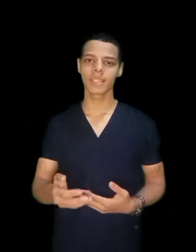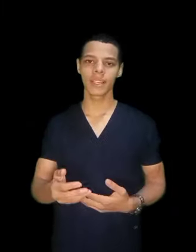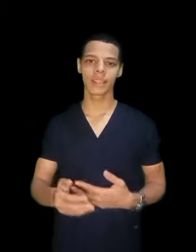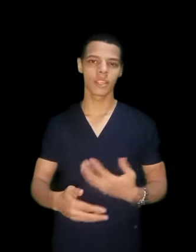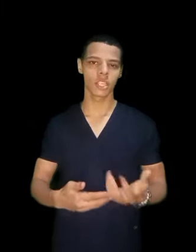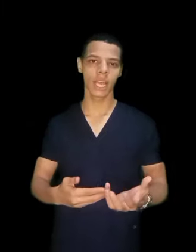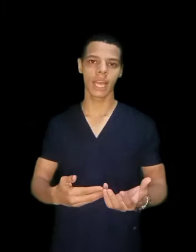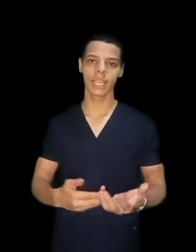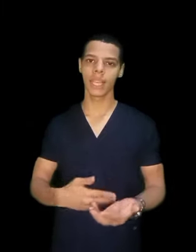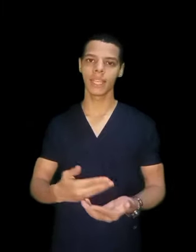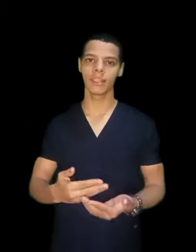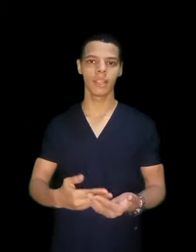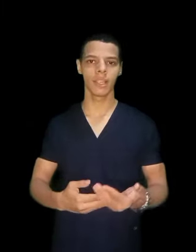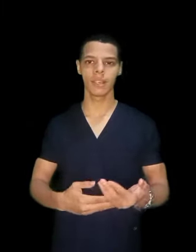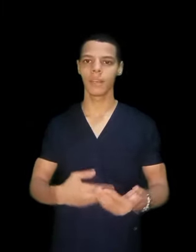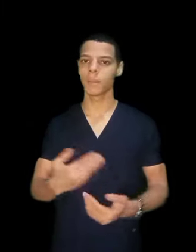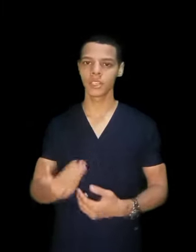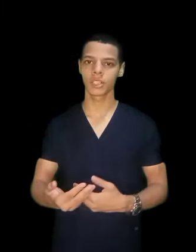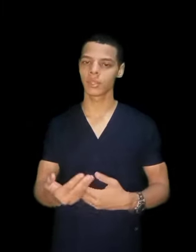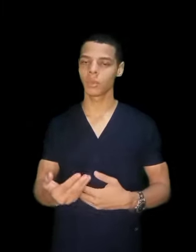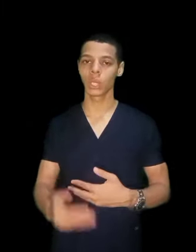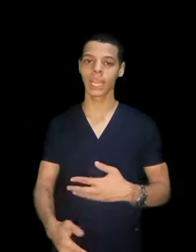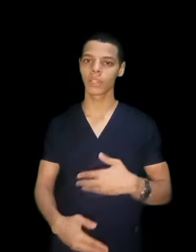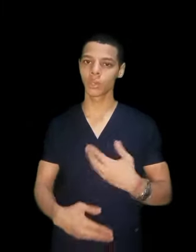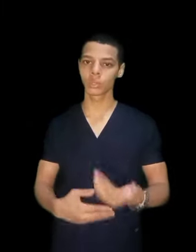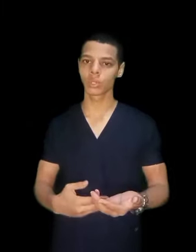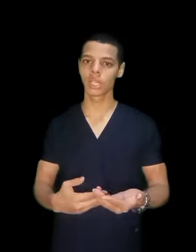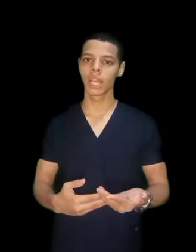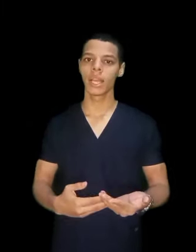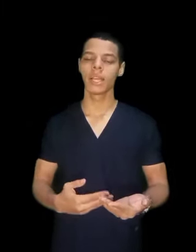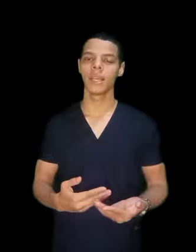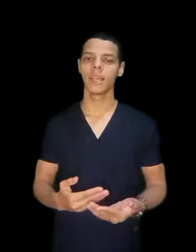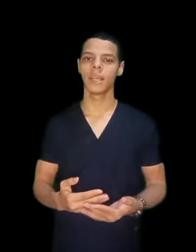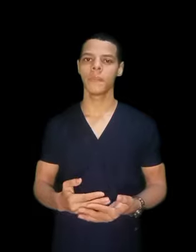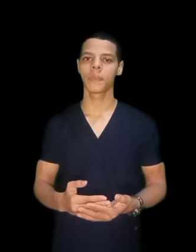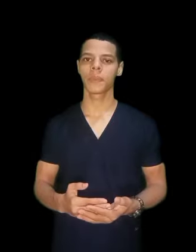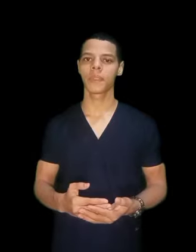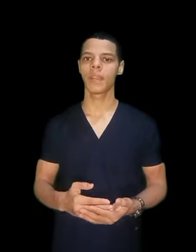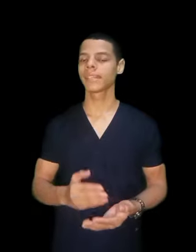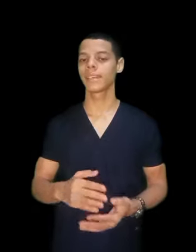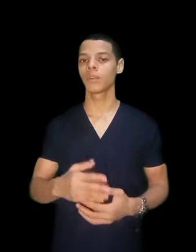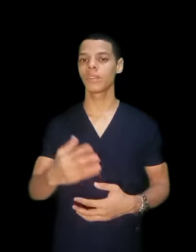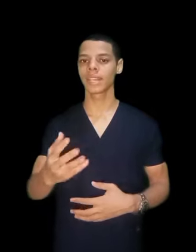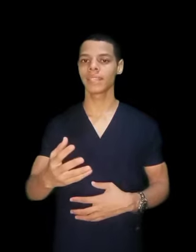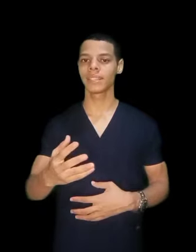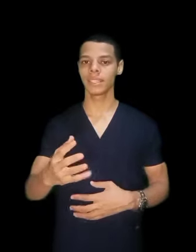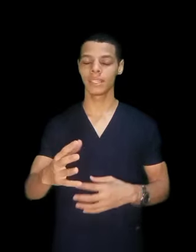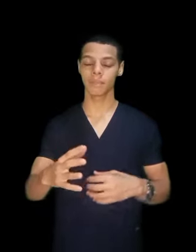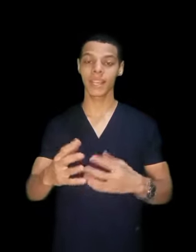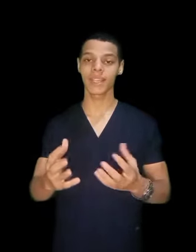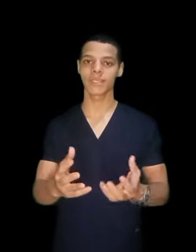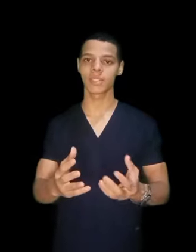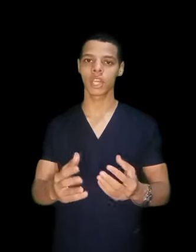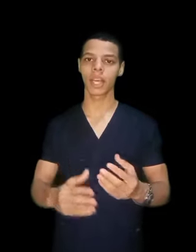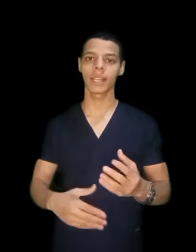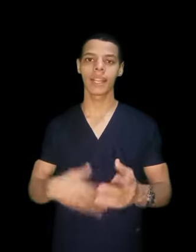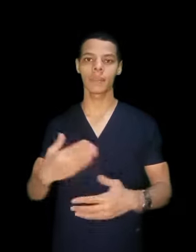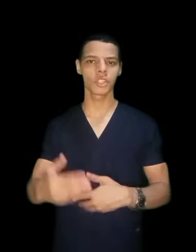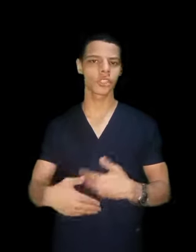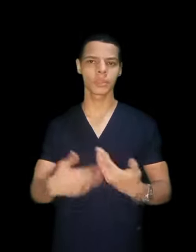مثلا اشع هتلاقي ان البيشنت بيقولك يا دكتور حتى لو فتحت مركز اشع هتلاقي البيشنت